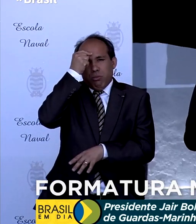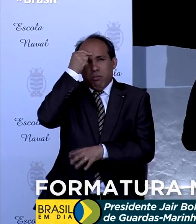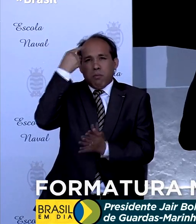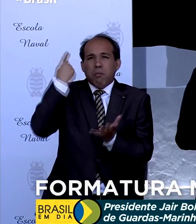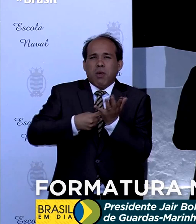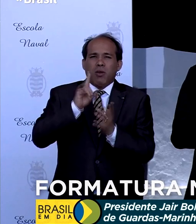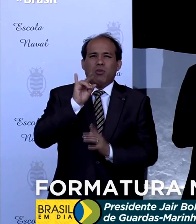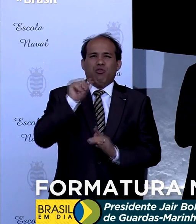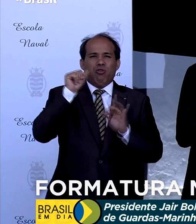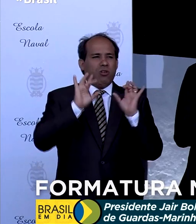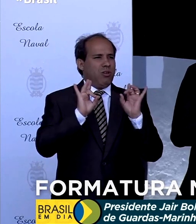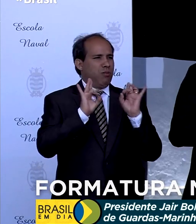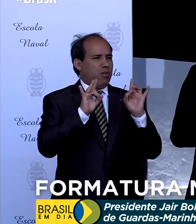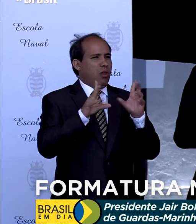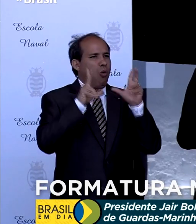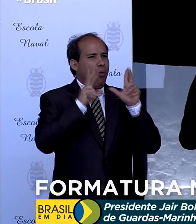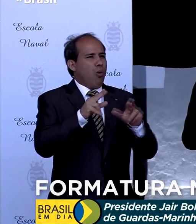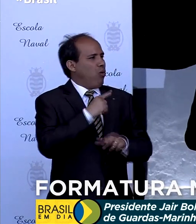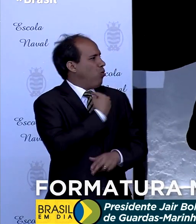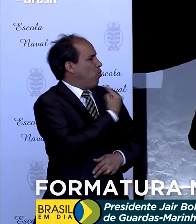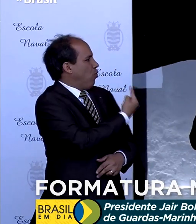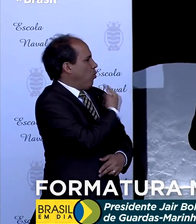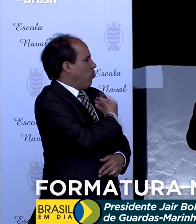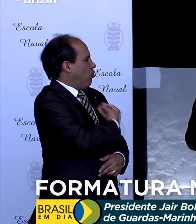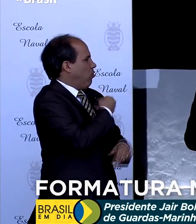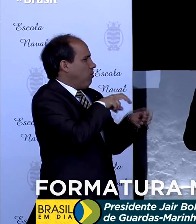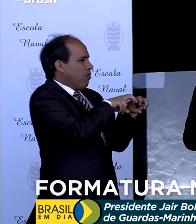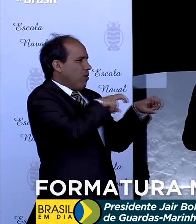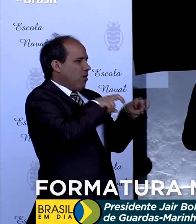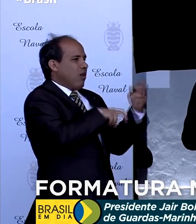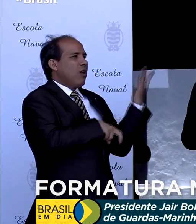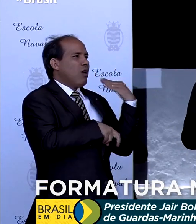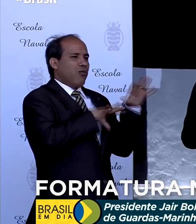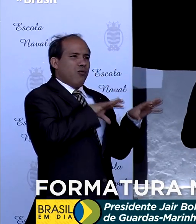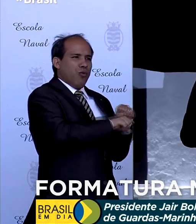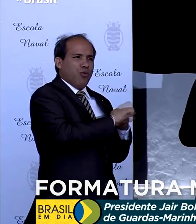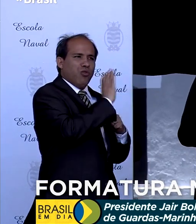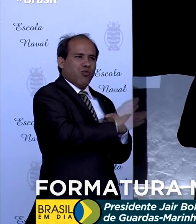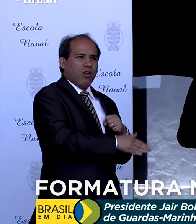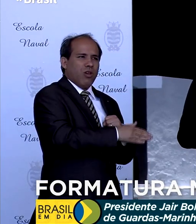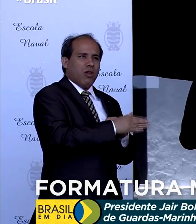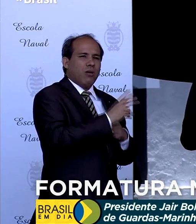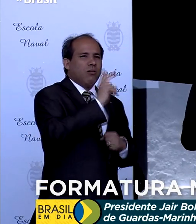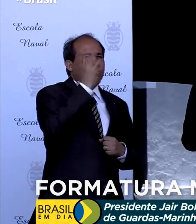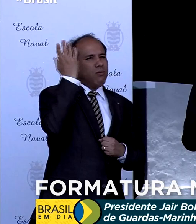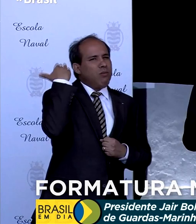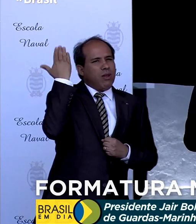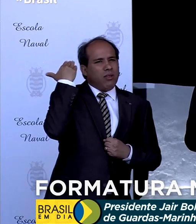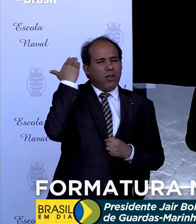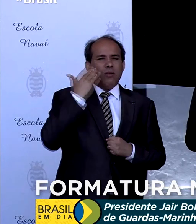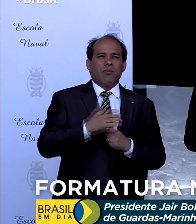Como foi o de muitos dos nossos que estamos aqui presentes, o nosso no passado.